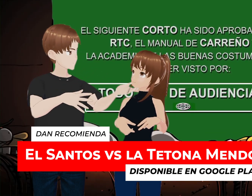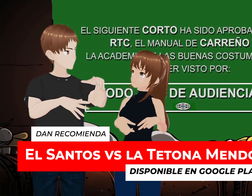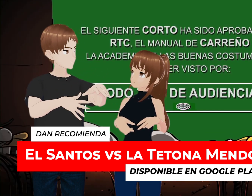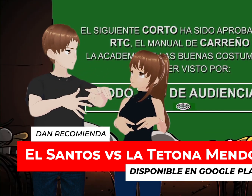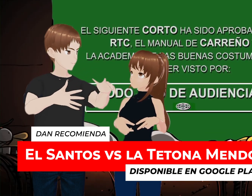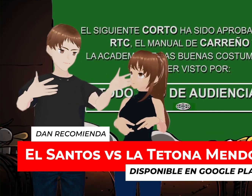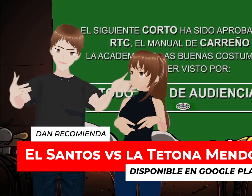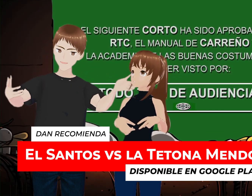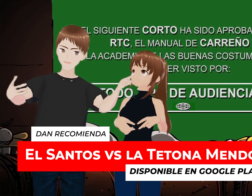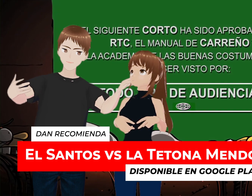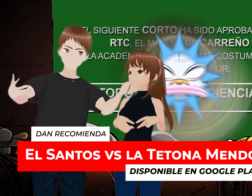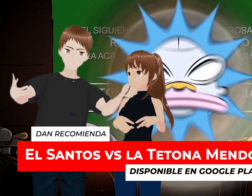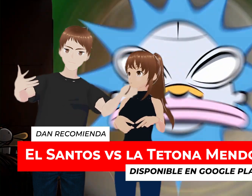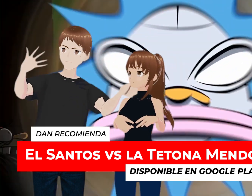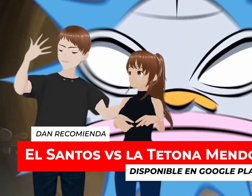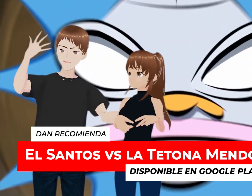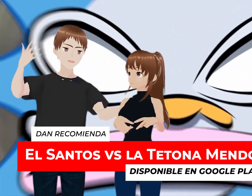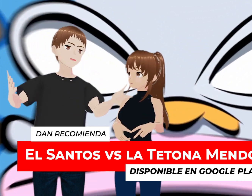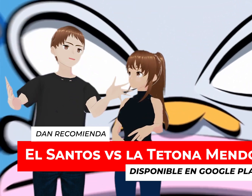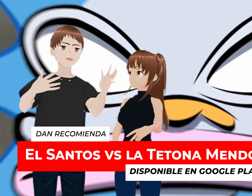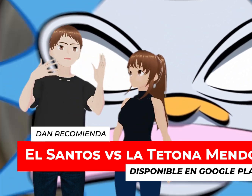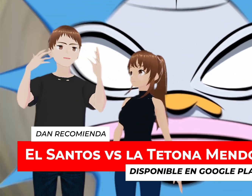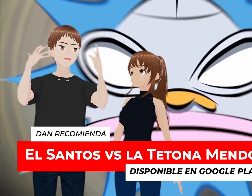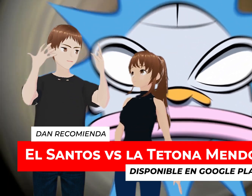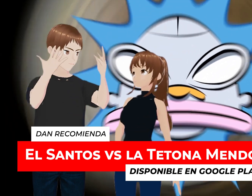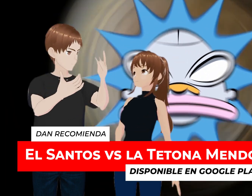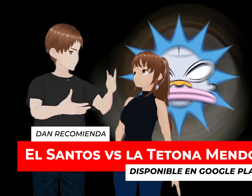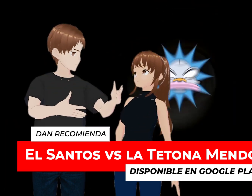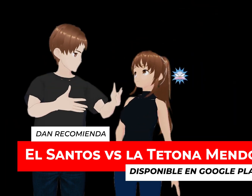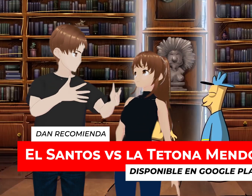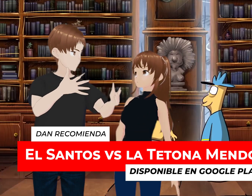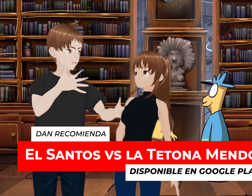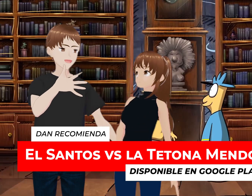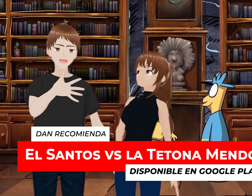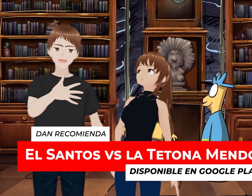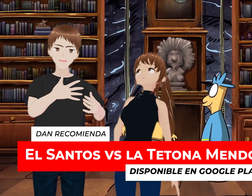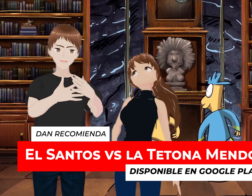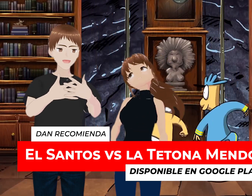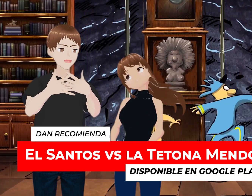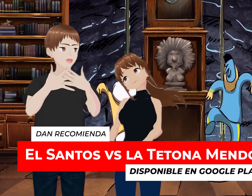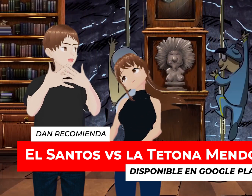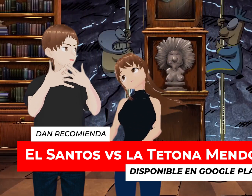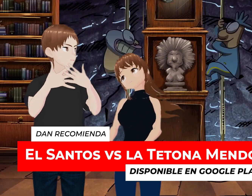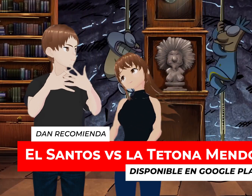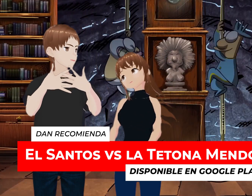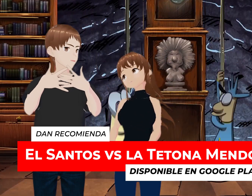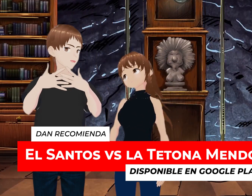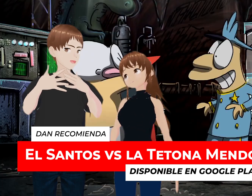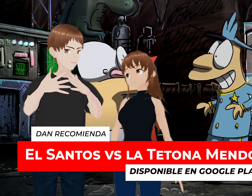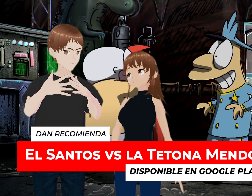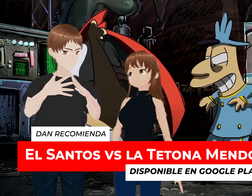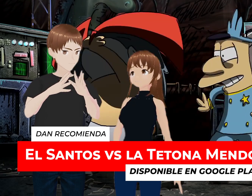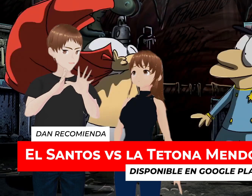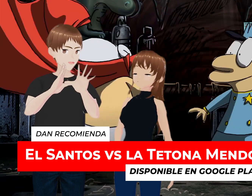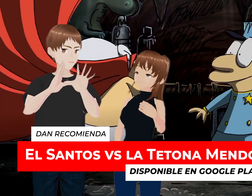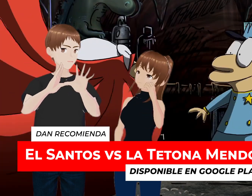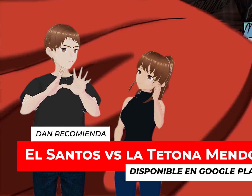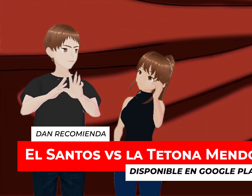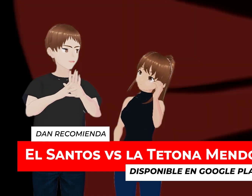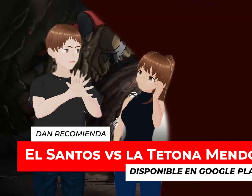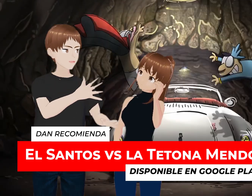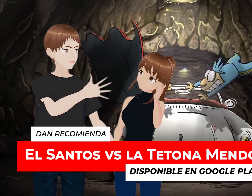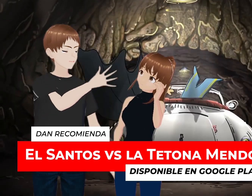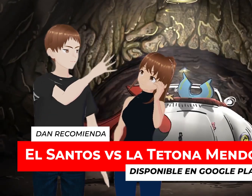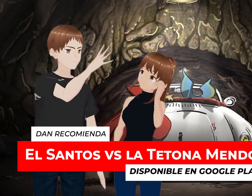Scott Pilgrim Del cómic Y en México Tenemos moneros Y tenemos caricaturistas Y tenemos una gran escuela Pero curiosamente En animación